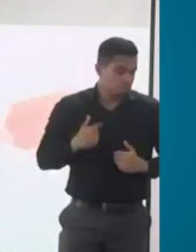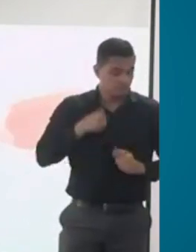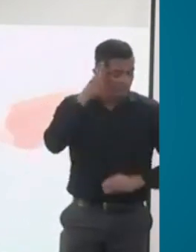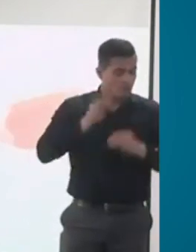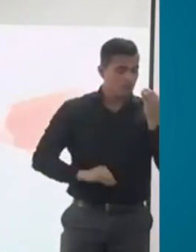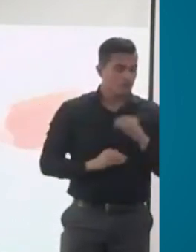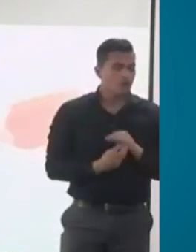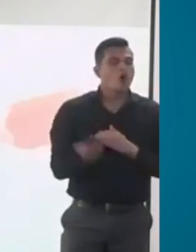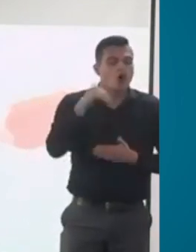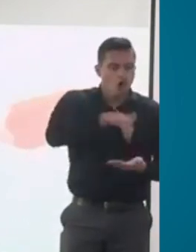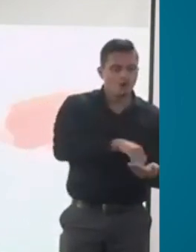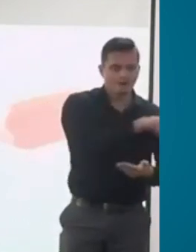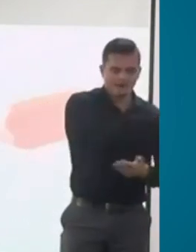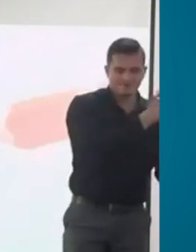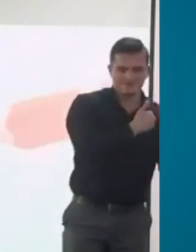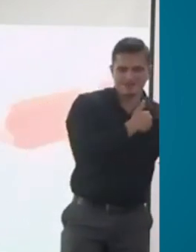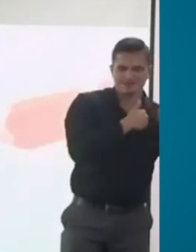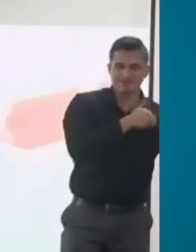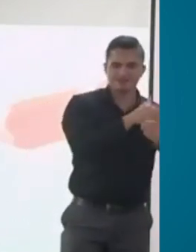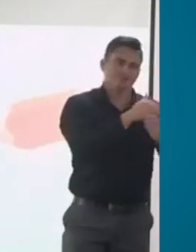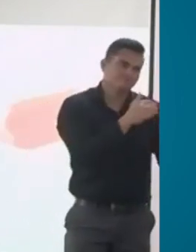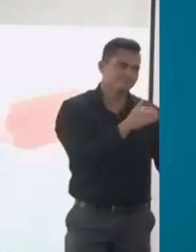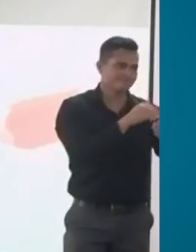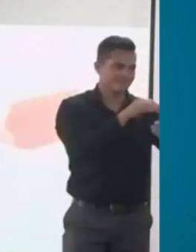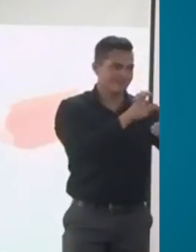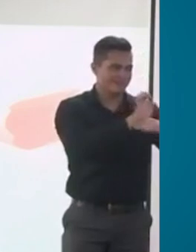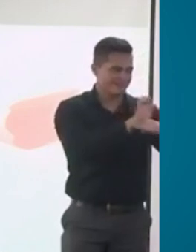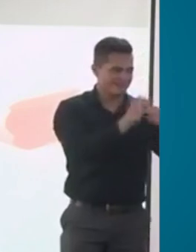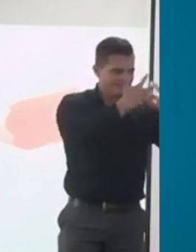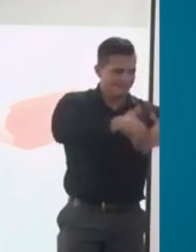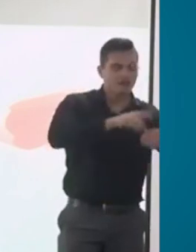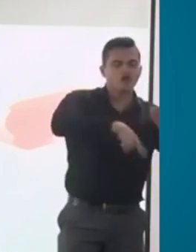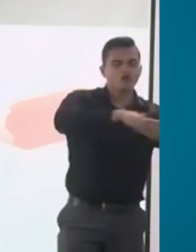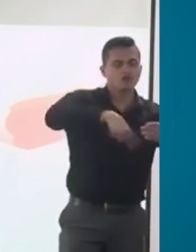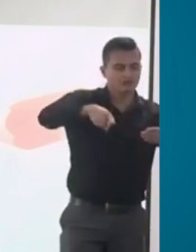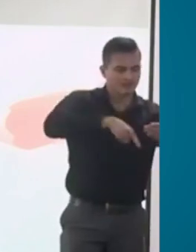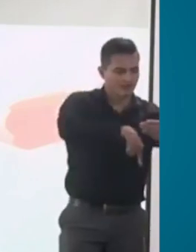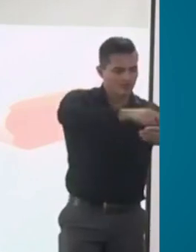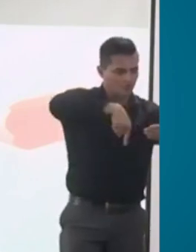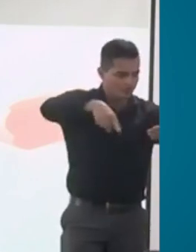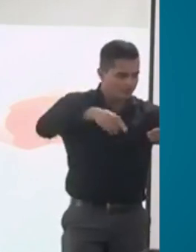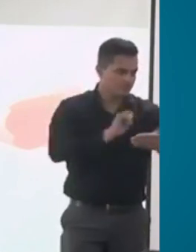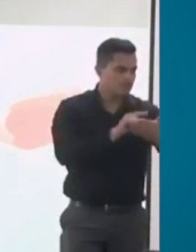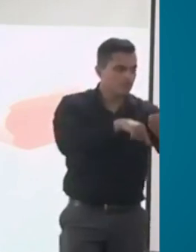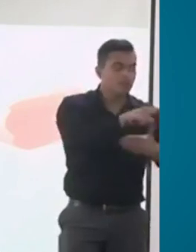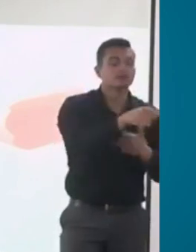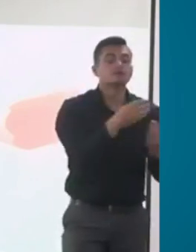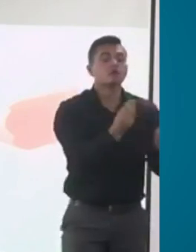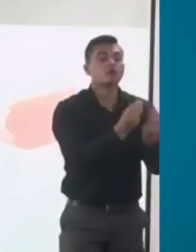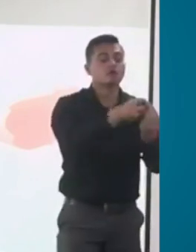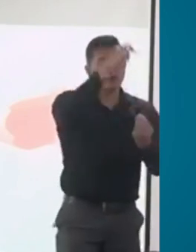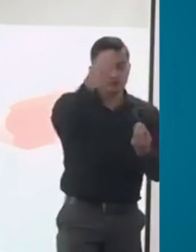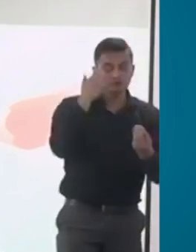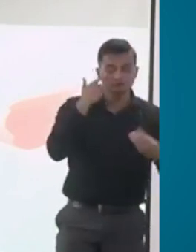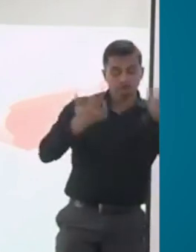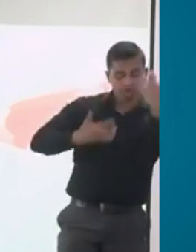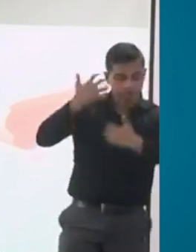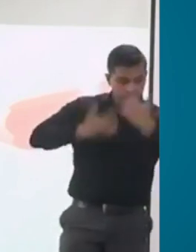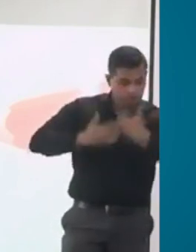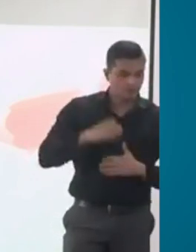vuelve a controvertir y llega al tercer nivel que somos nosotros, donde yo trabajo, junta nacional de calificación de invalidez. Ahí